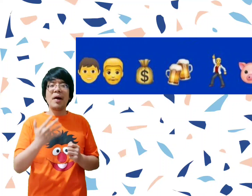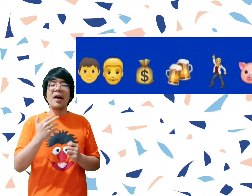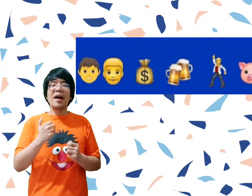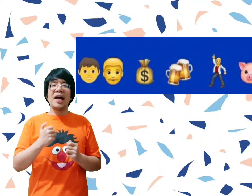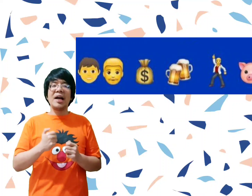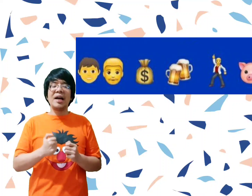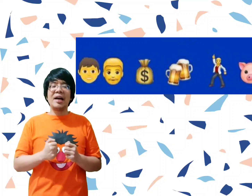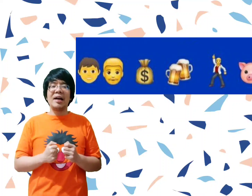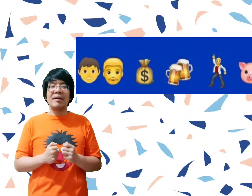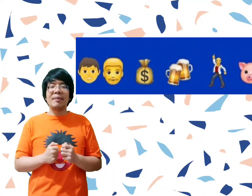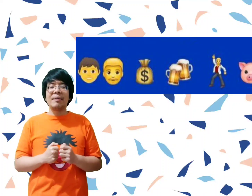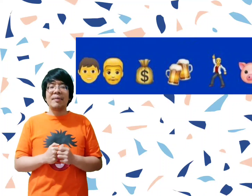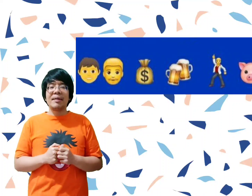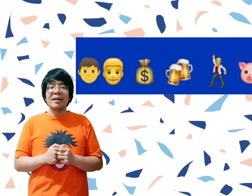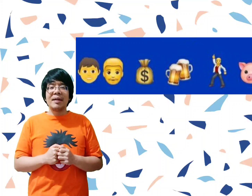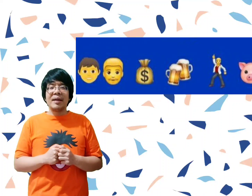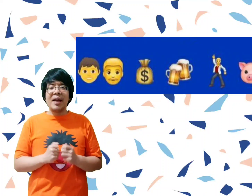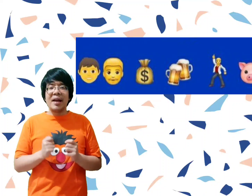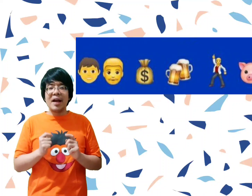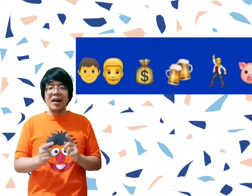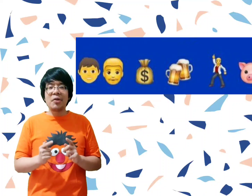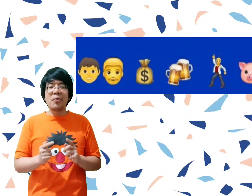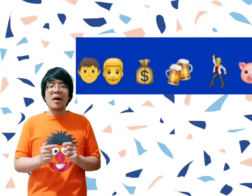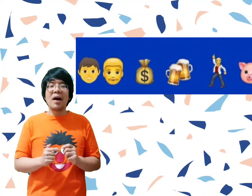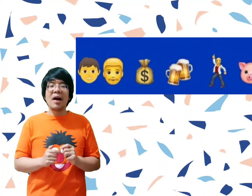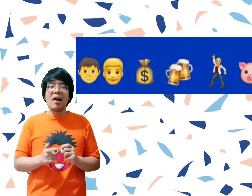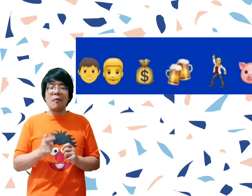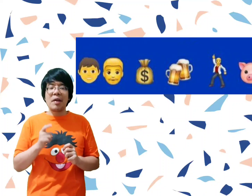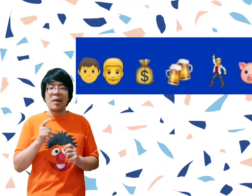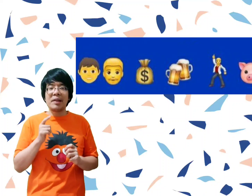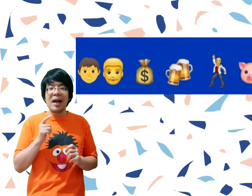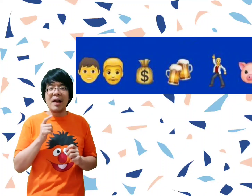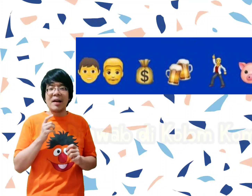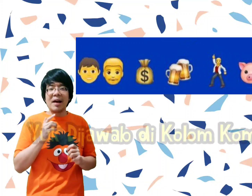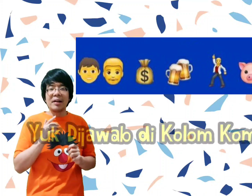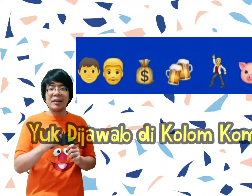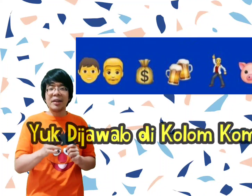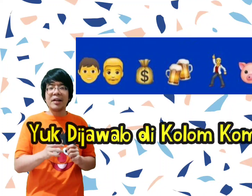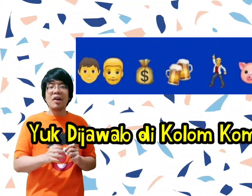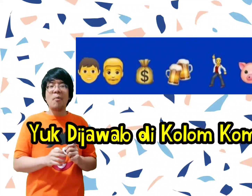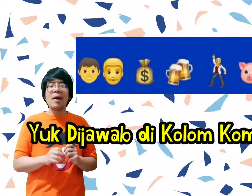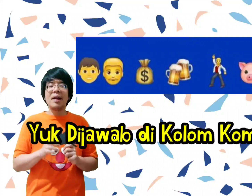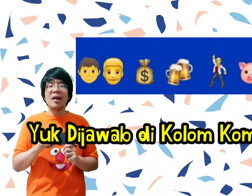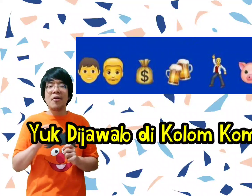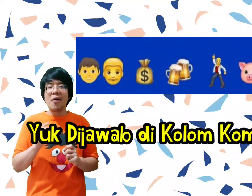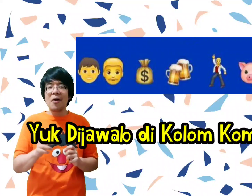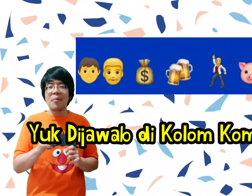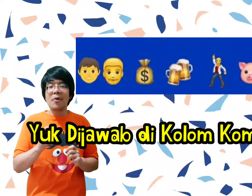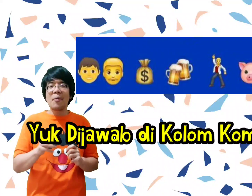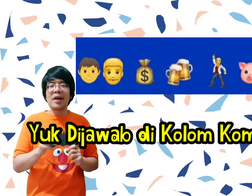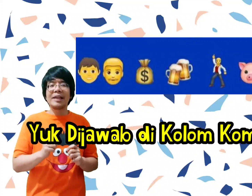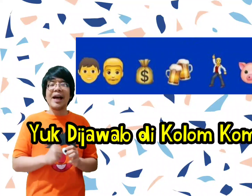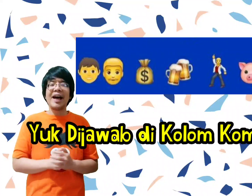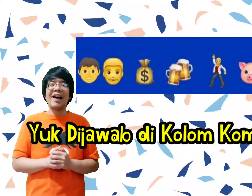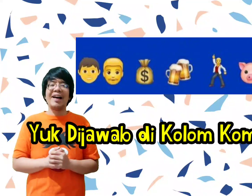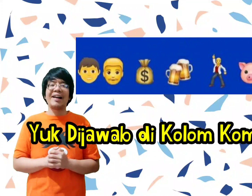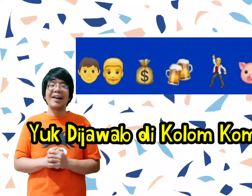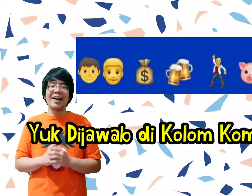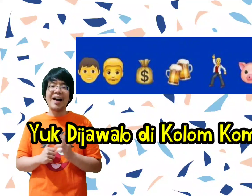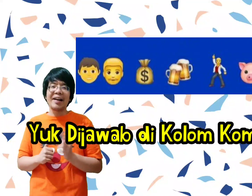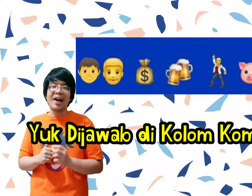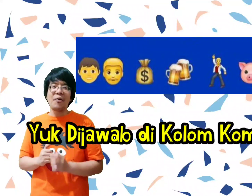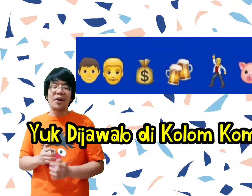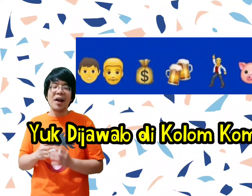lima. Dan yang ini juga Kak Fuyi minta ketik jawabannya di kolom komentar.